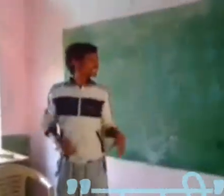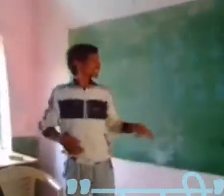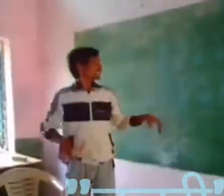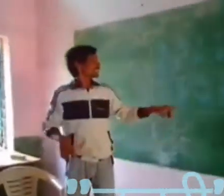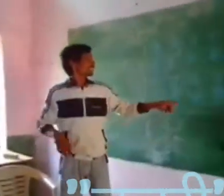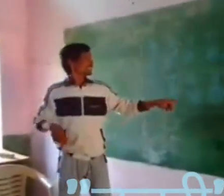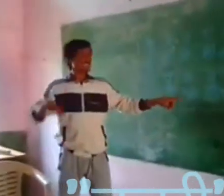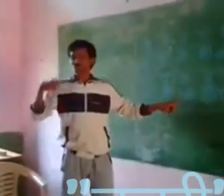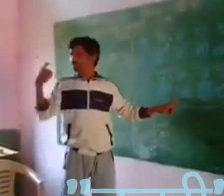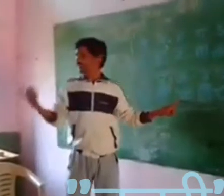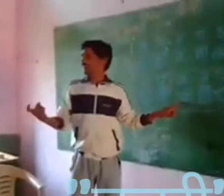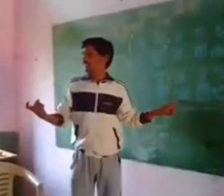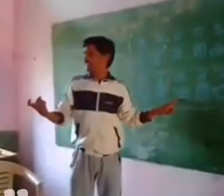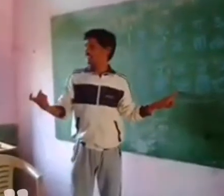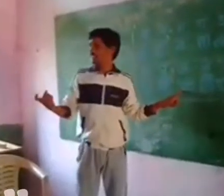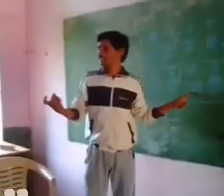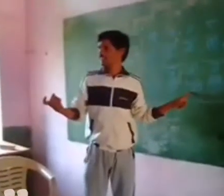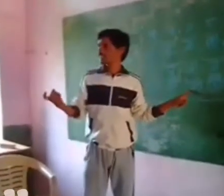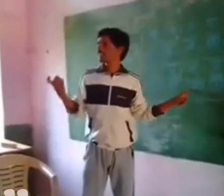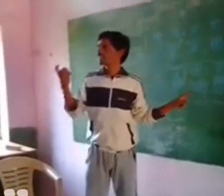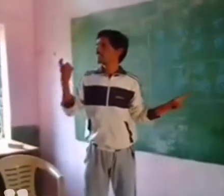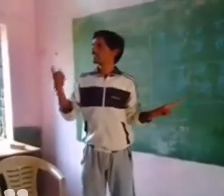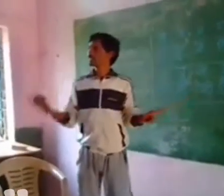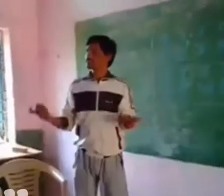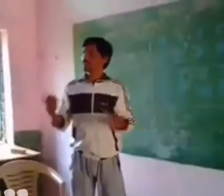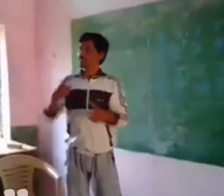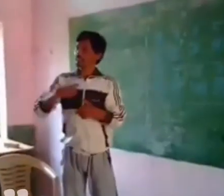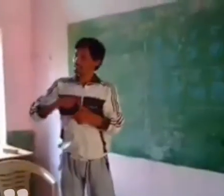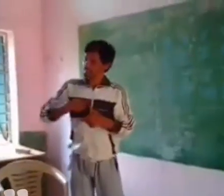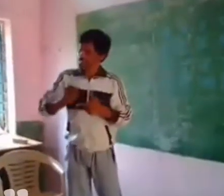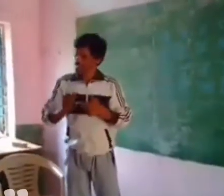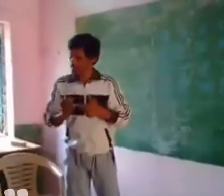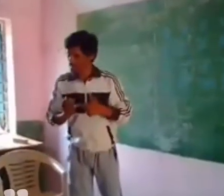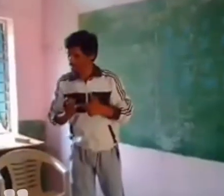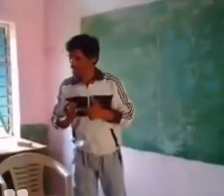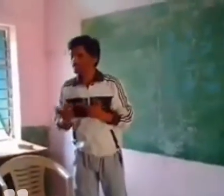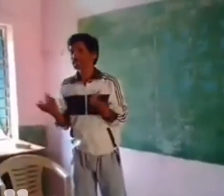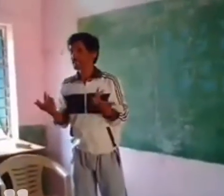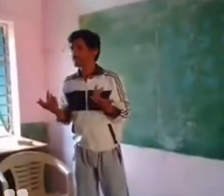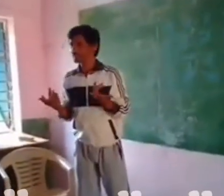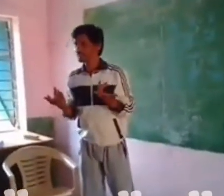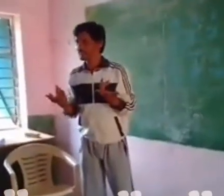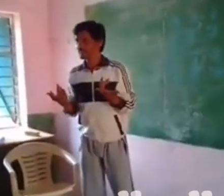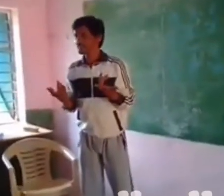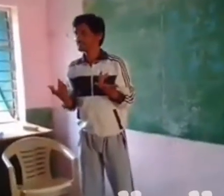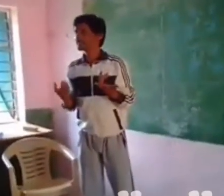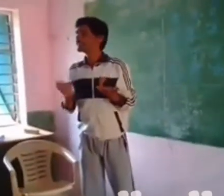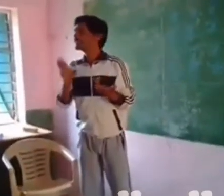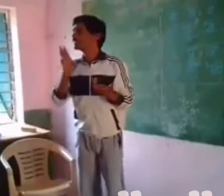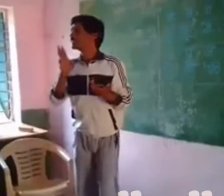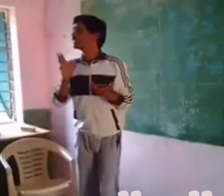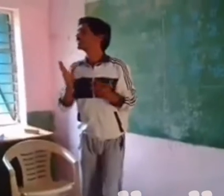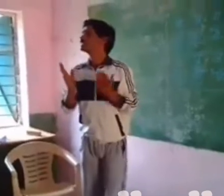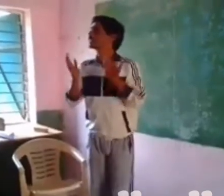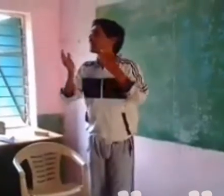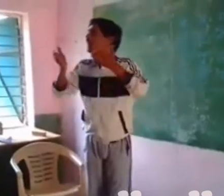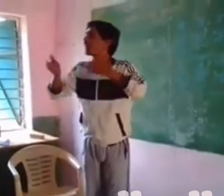ज ज ज से क्या बनगा जया